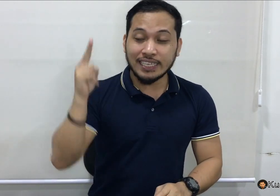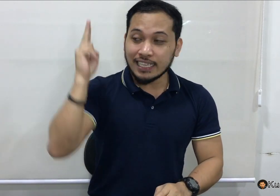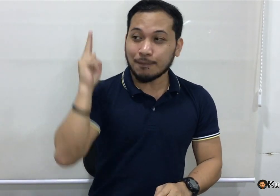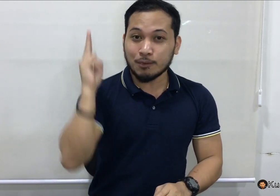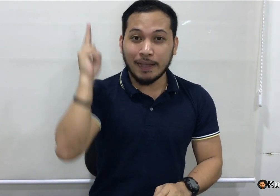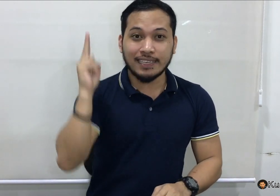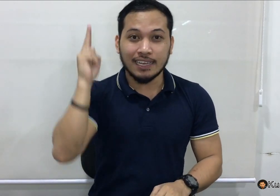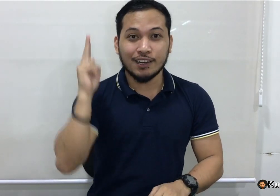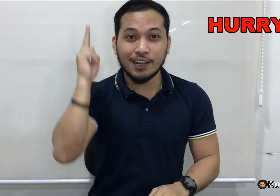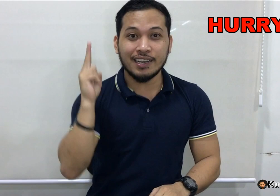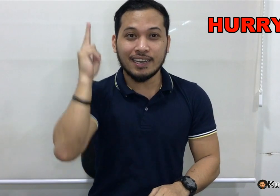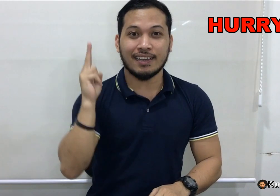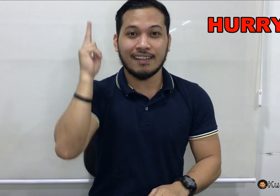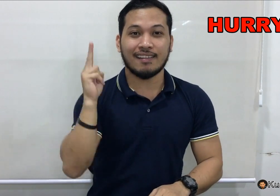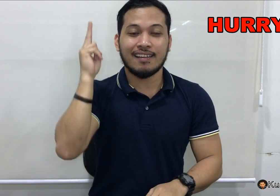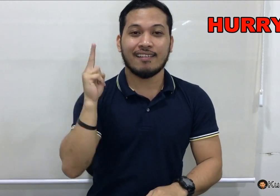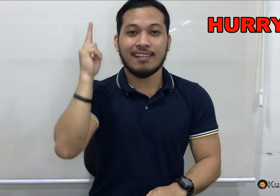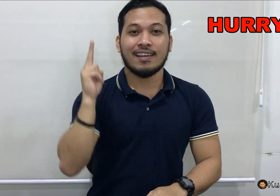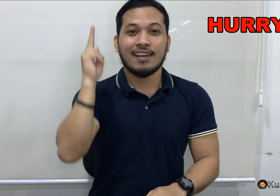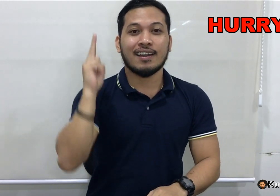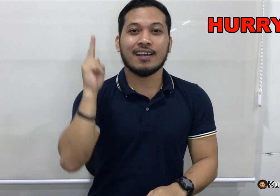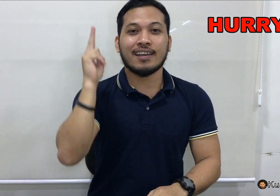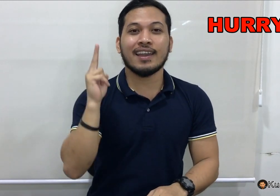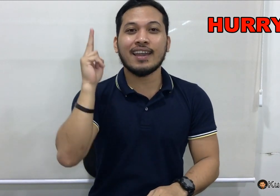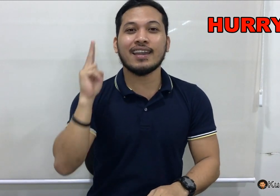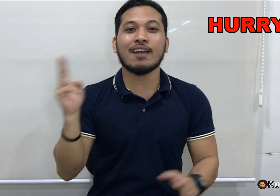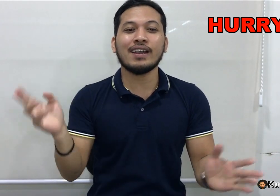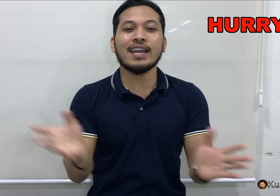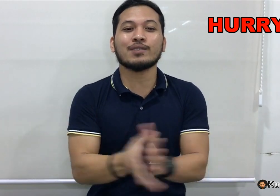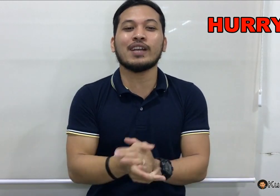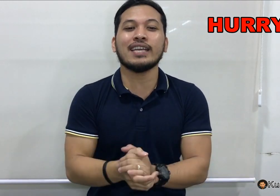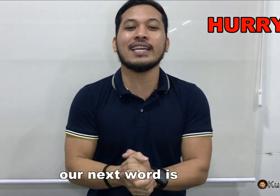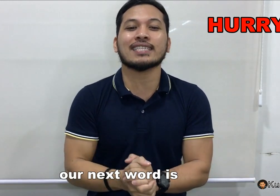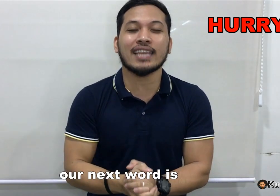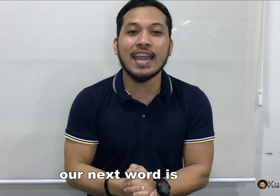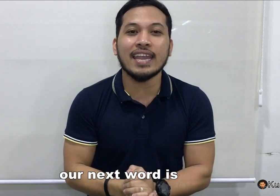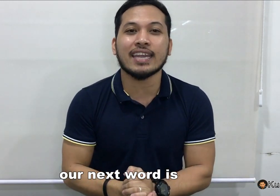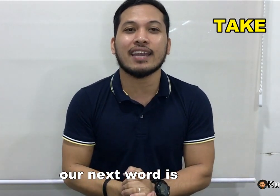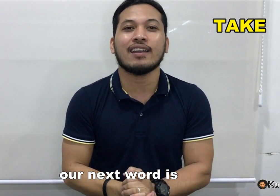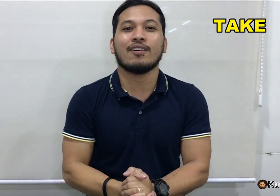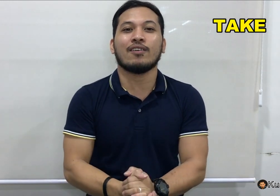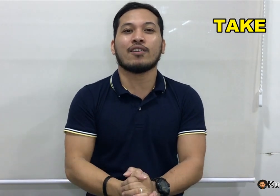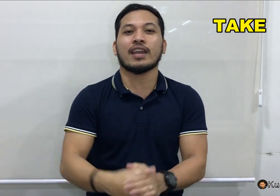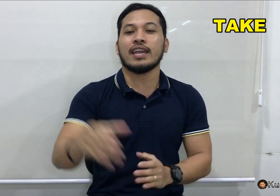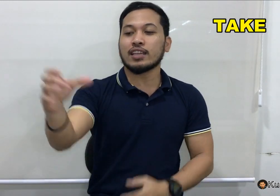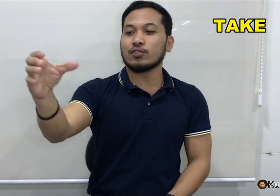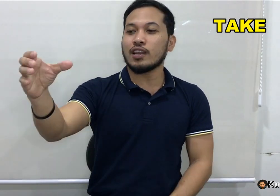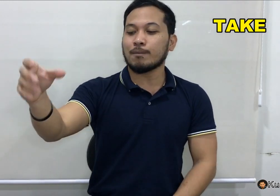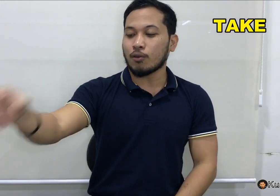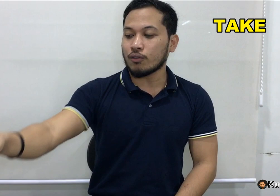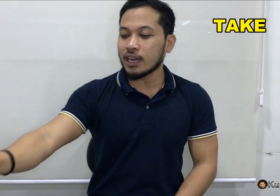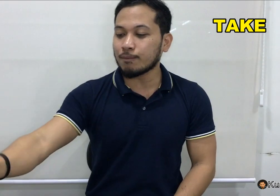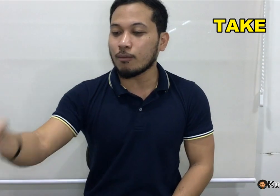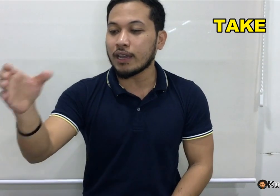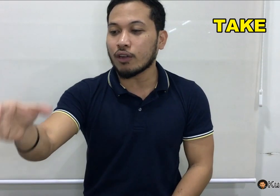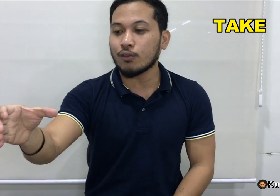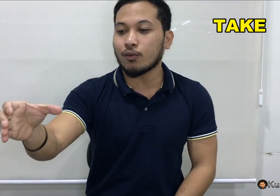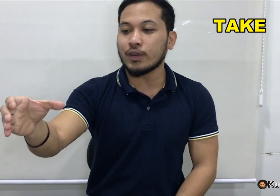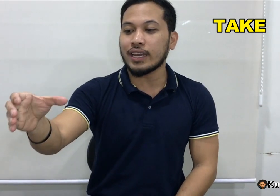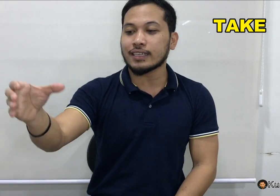H yan, tapos pa ganyan, hurry. Okay. Our next word is, take. Okay. Ganito nyo lang po. Kunwari po, meron kayong kukunin na